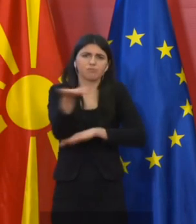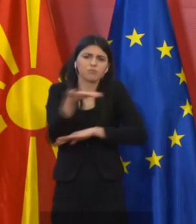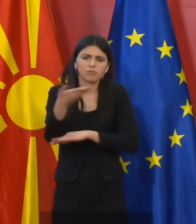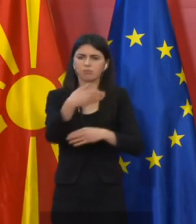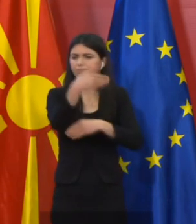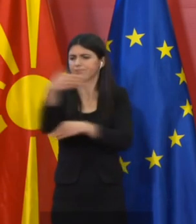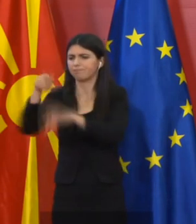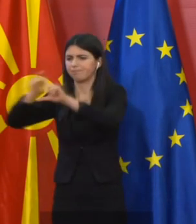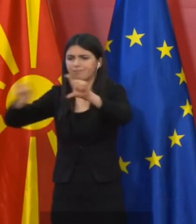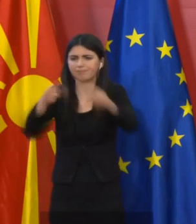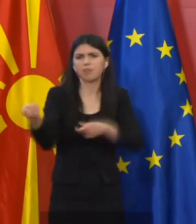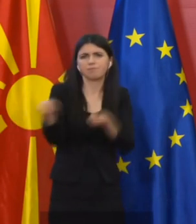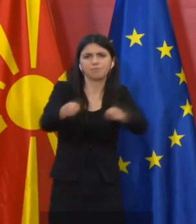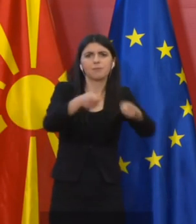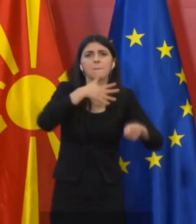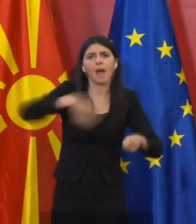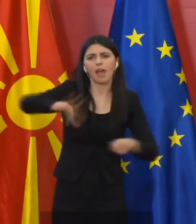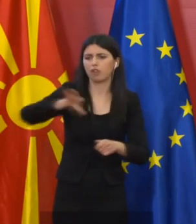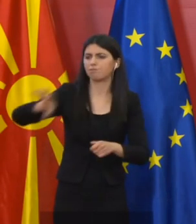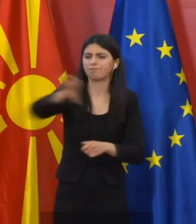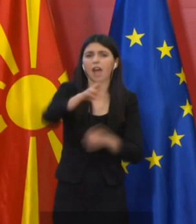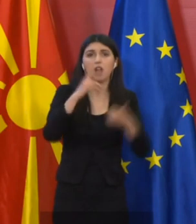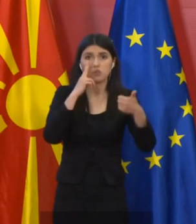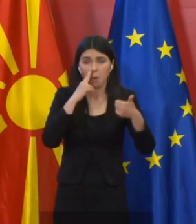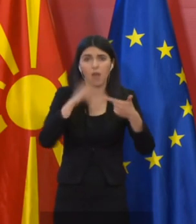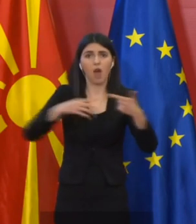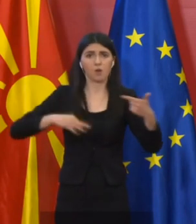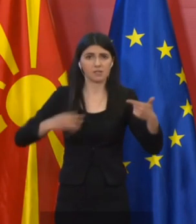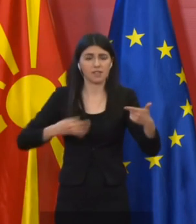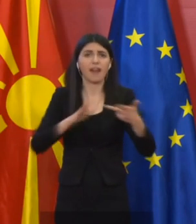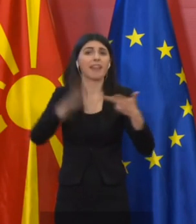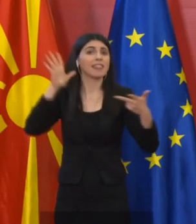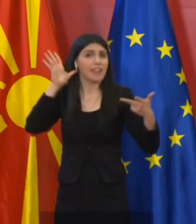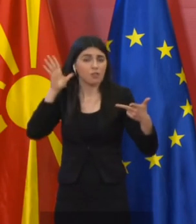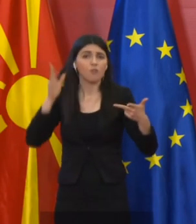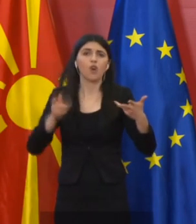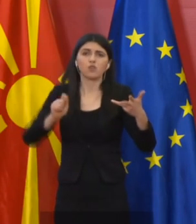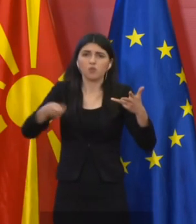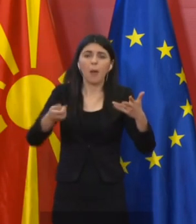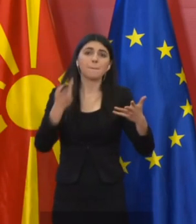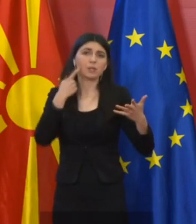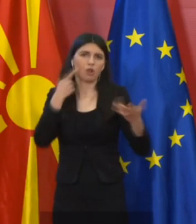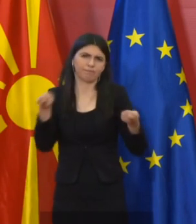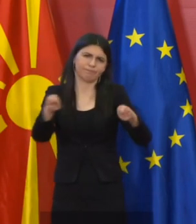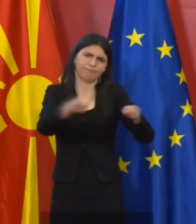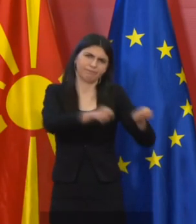градови во нашата држава, како што се Скопје, Гостивар, Тетово, Струга и Битола.